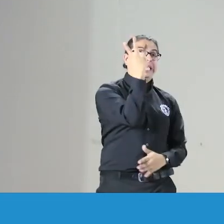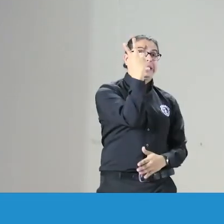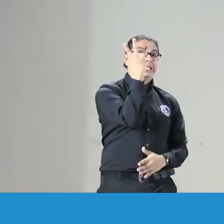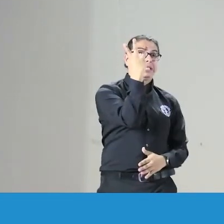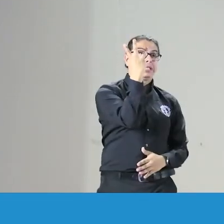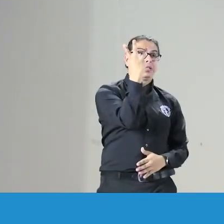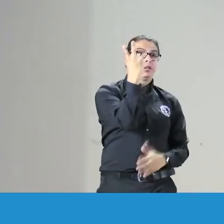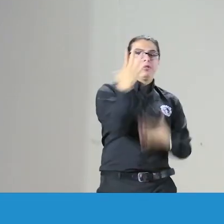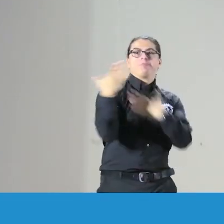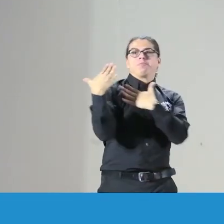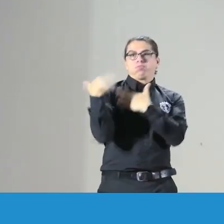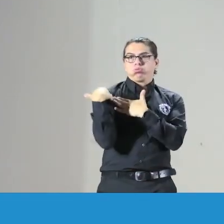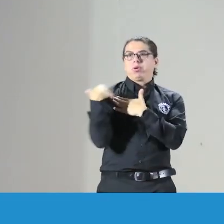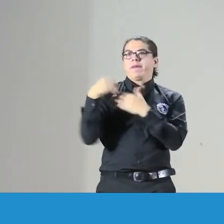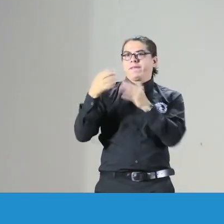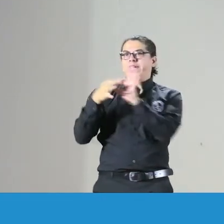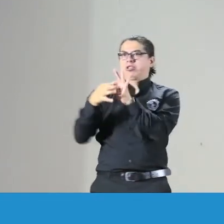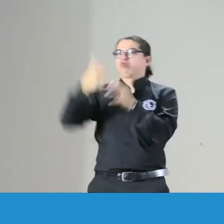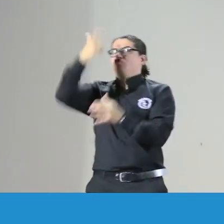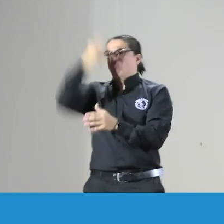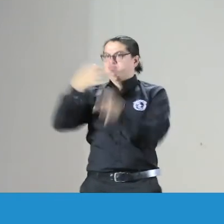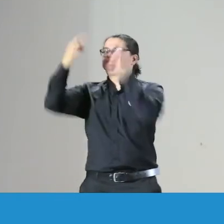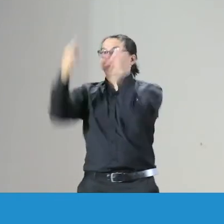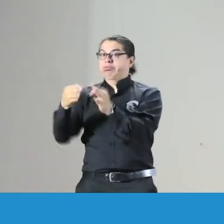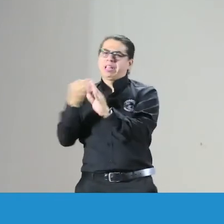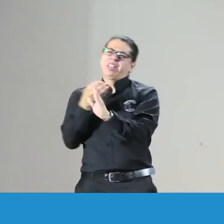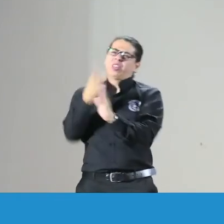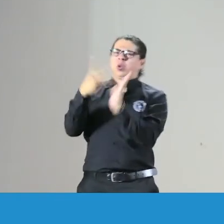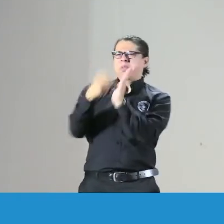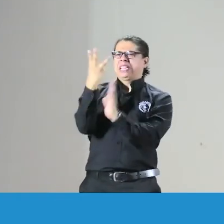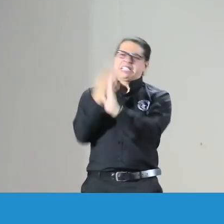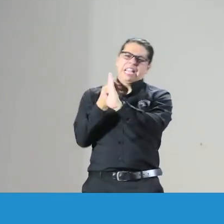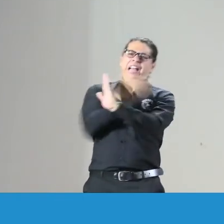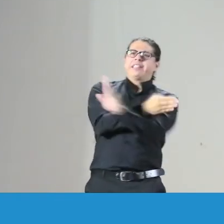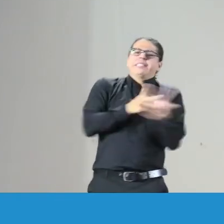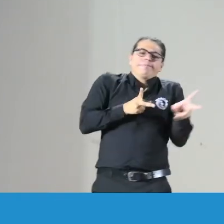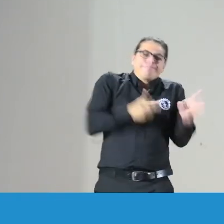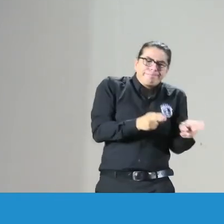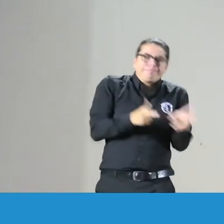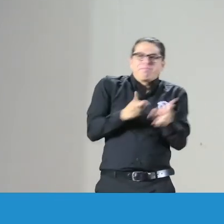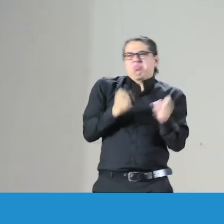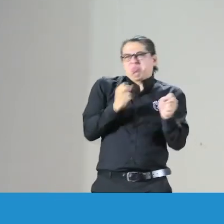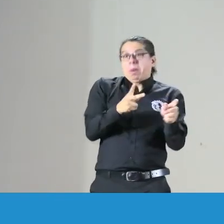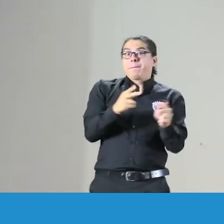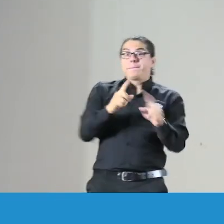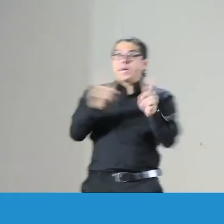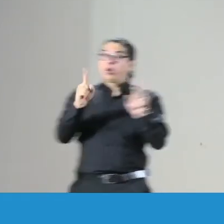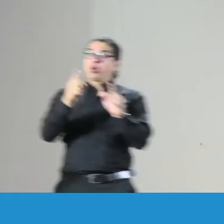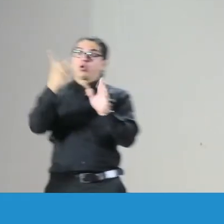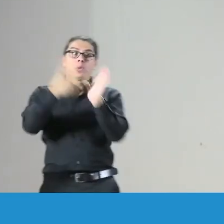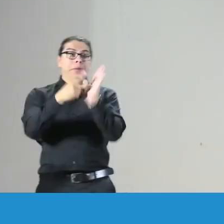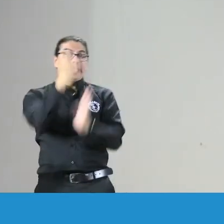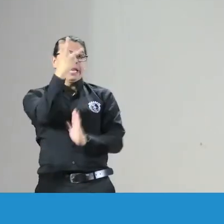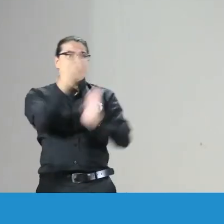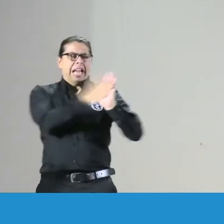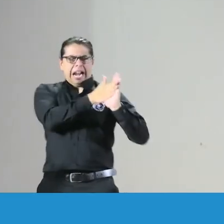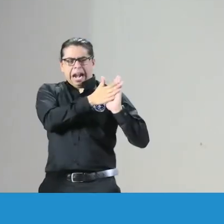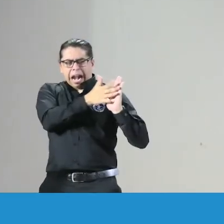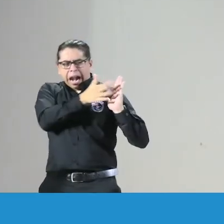en el 2003 y Benascol fue el operador y antes también lo hacía de pronto con algunos